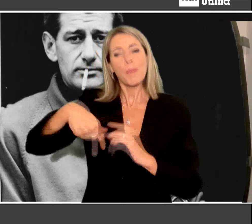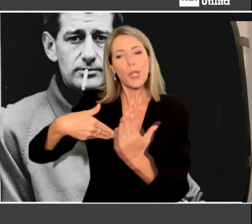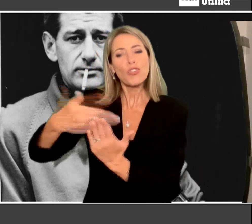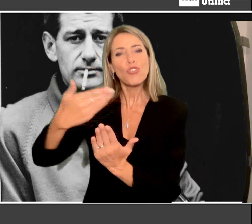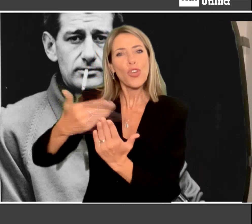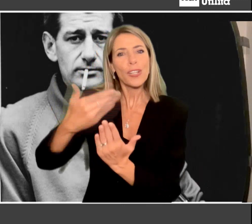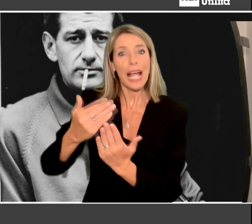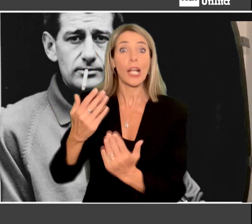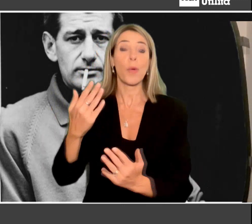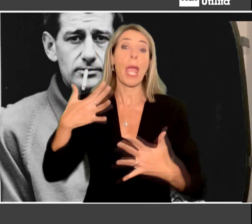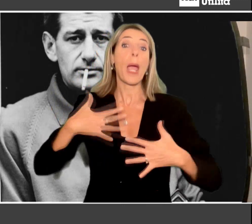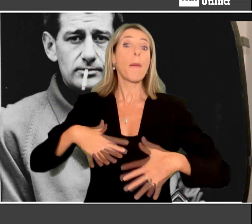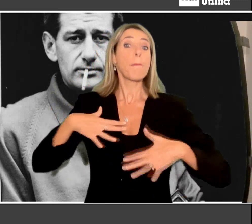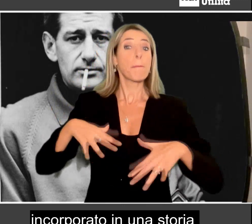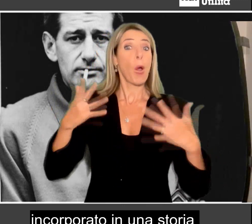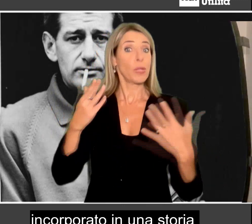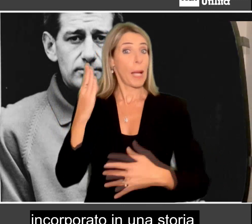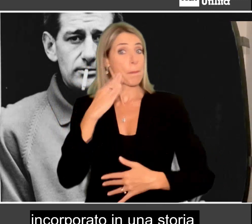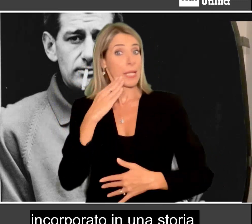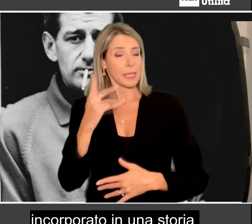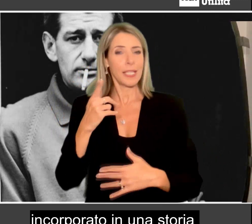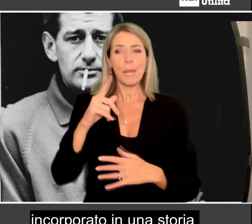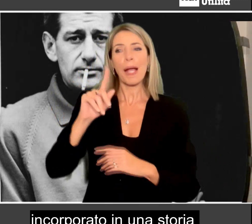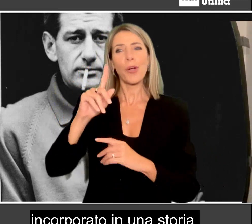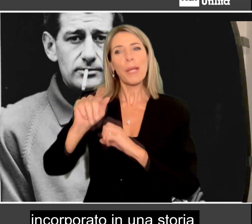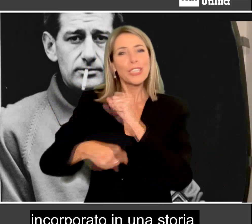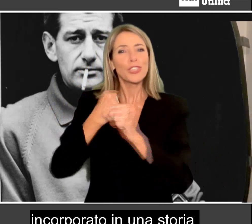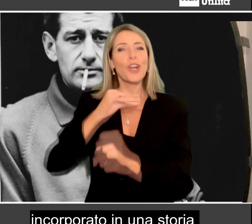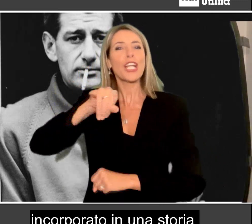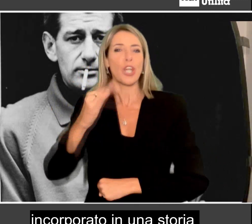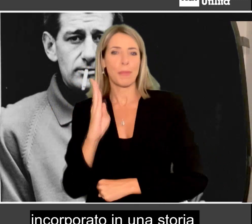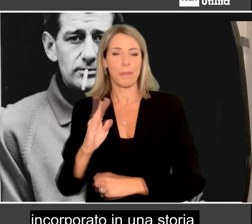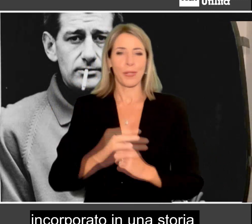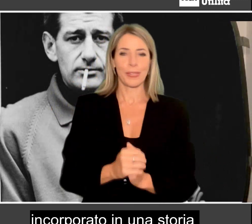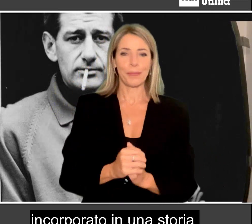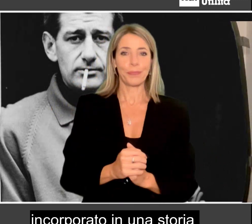e un editoriale sulla moda maschile incorporato in una storia di James Bond.